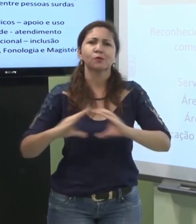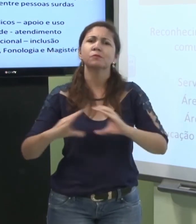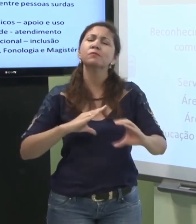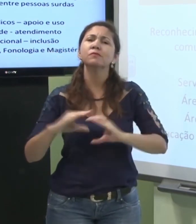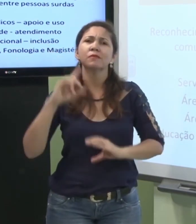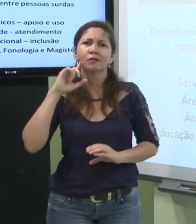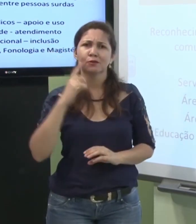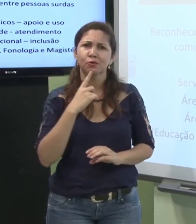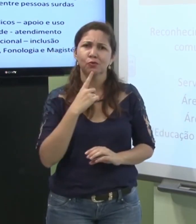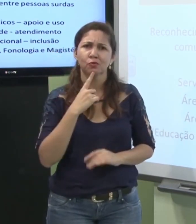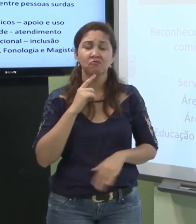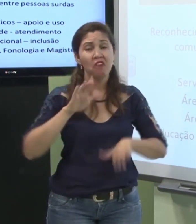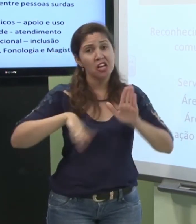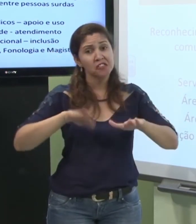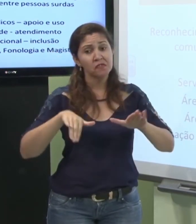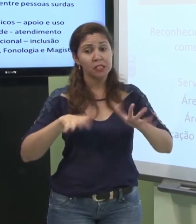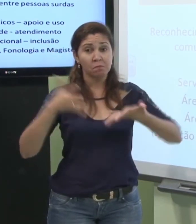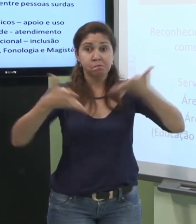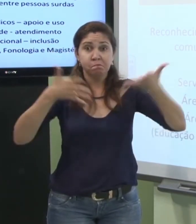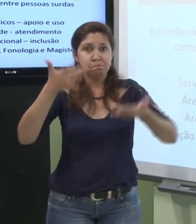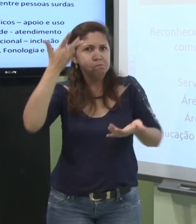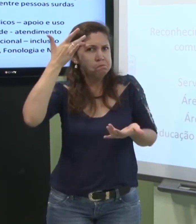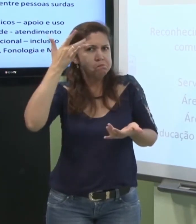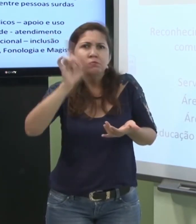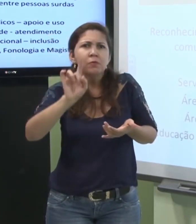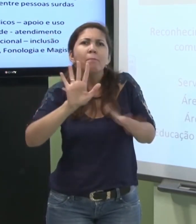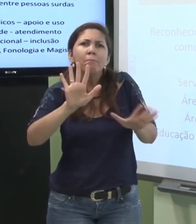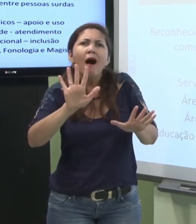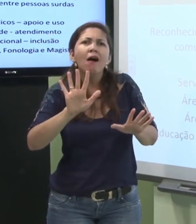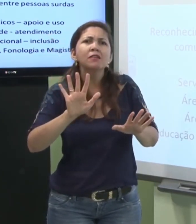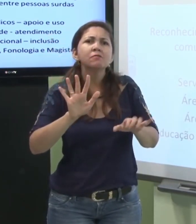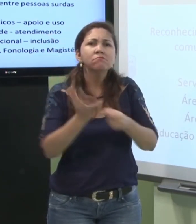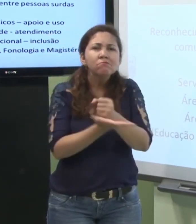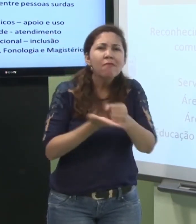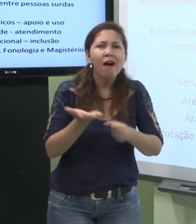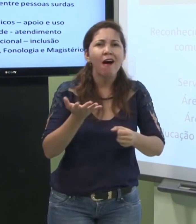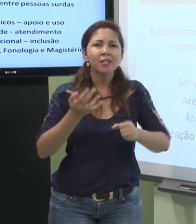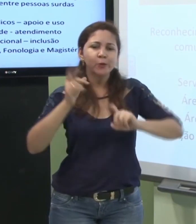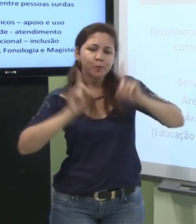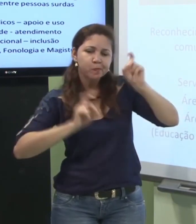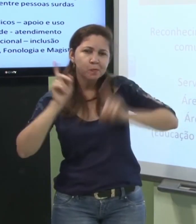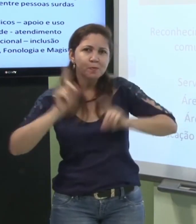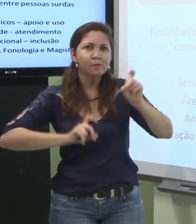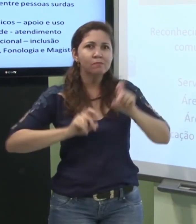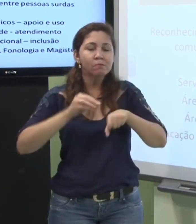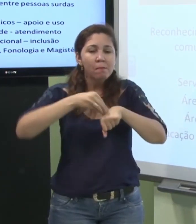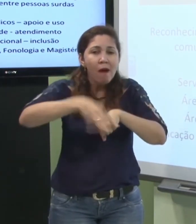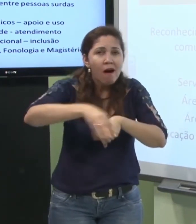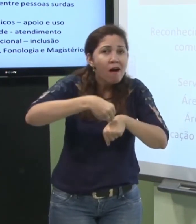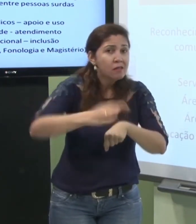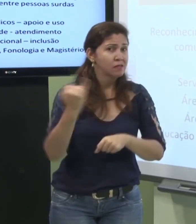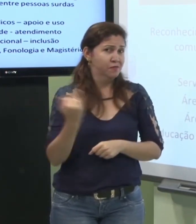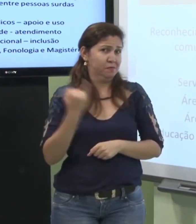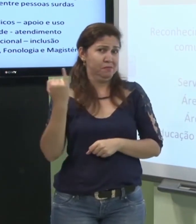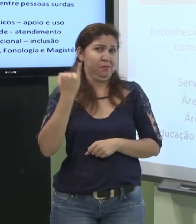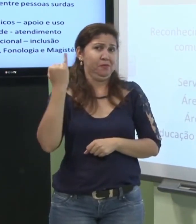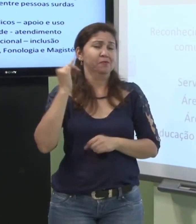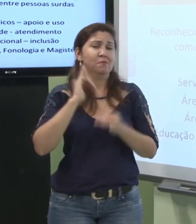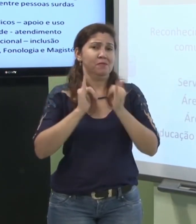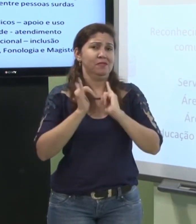comunicar com o surdo eles não precisam ser fluentes em língua de sinais eles precisam saber o básico algumas expressões